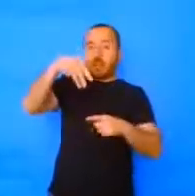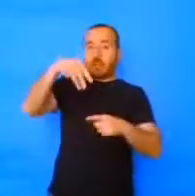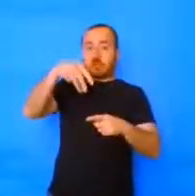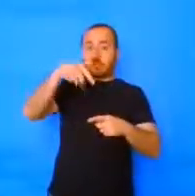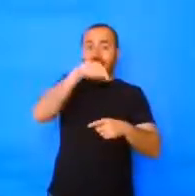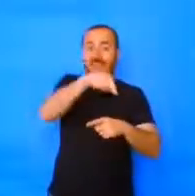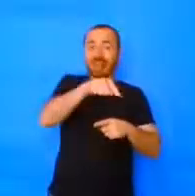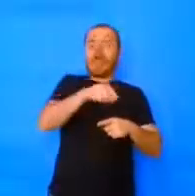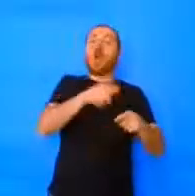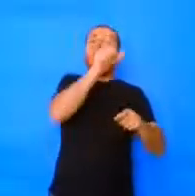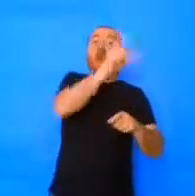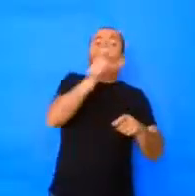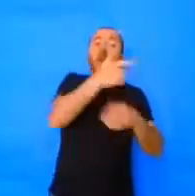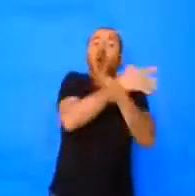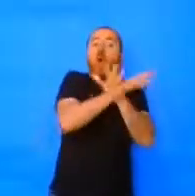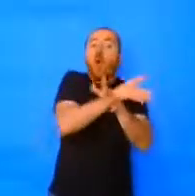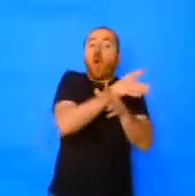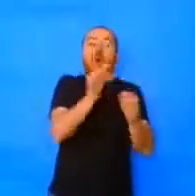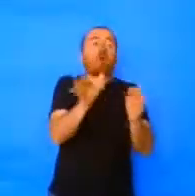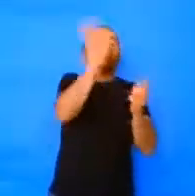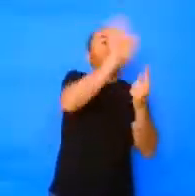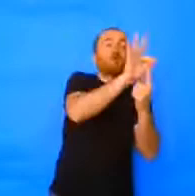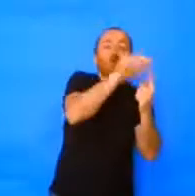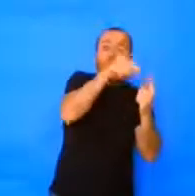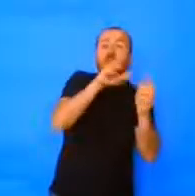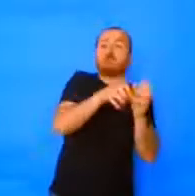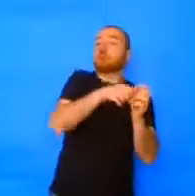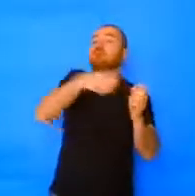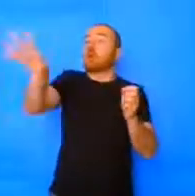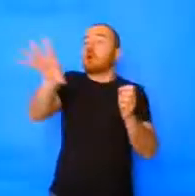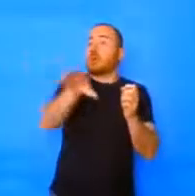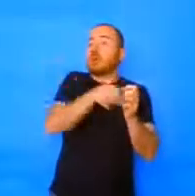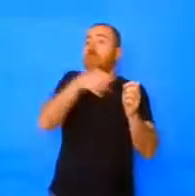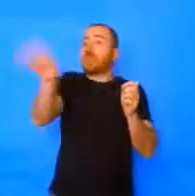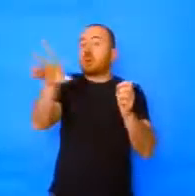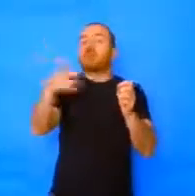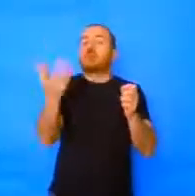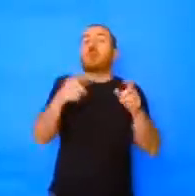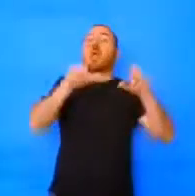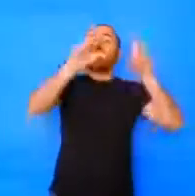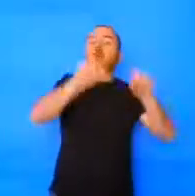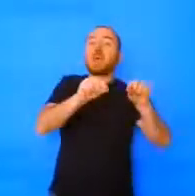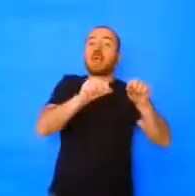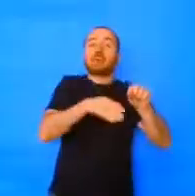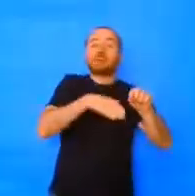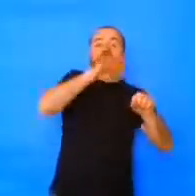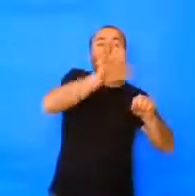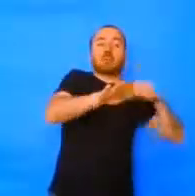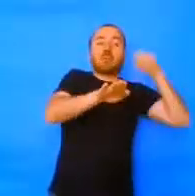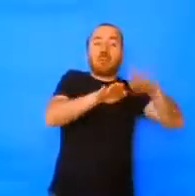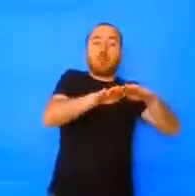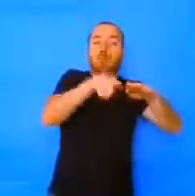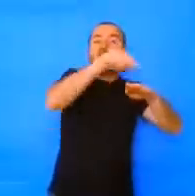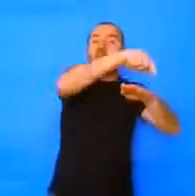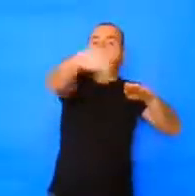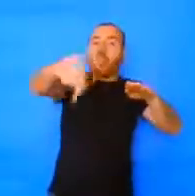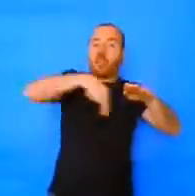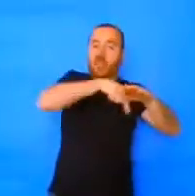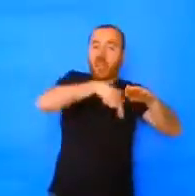El jugador, al que toca lanzar, debe meter los dos pies dentro del círculo. Si es una persona no osvalida, que quitar